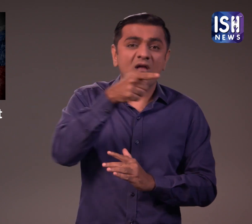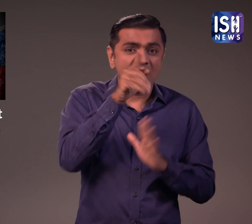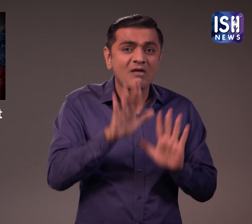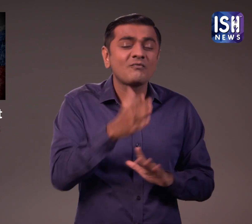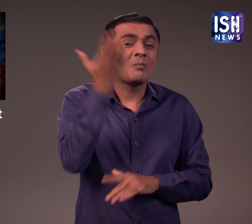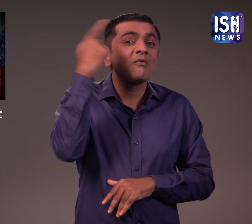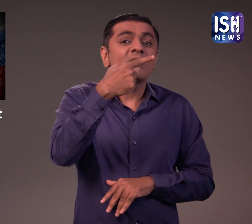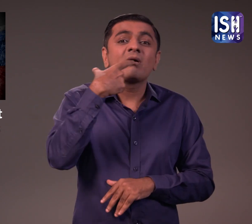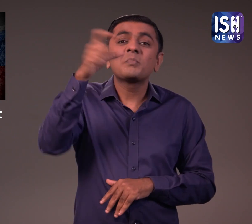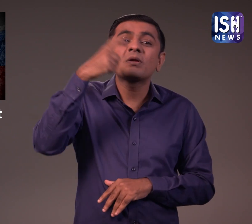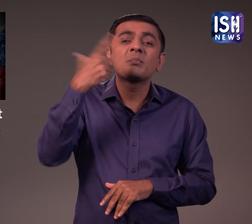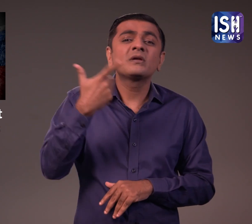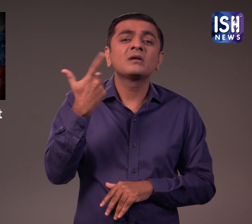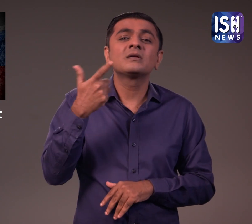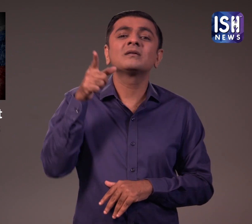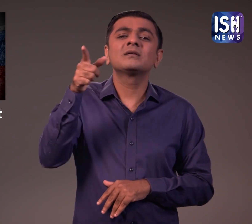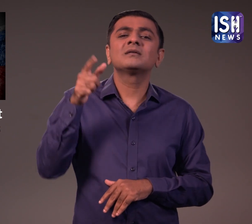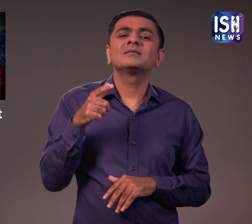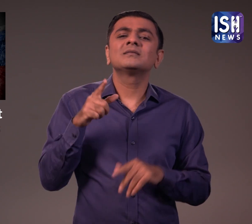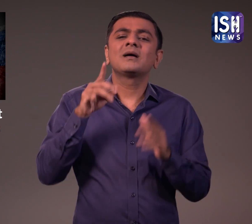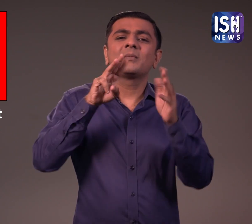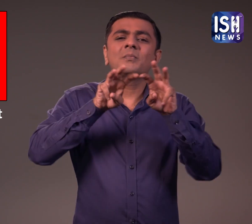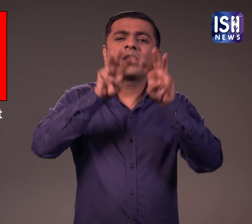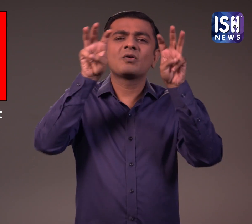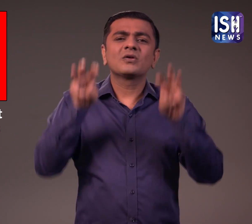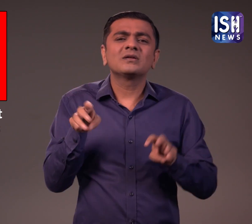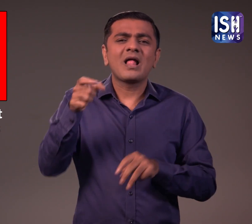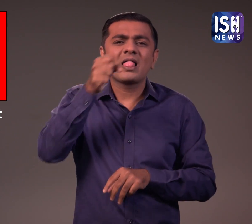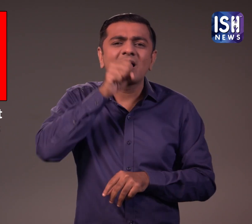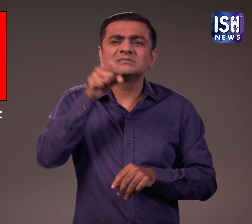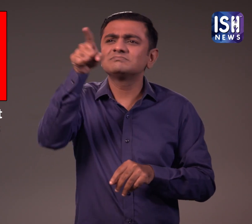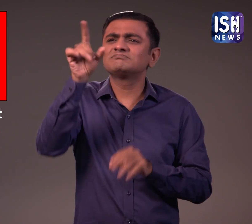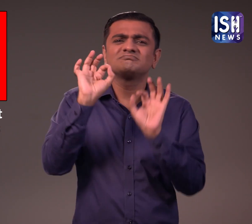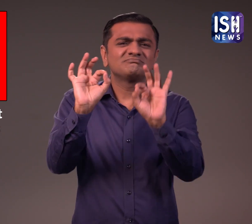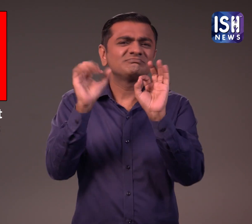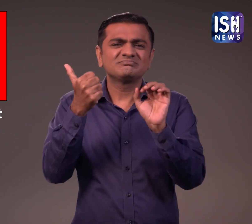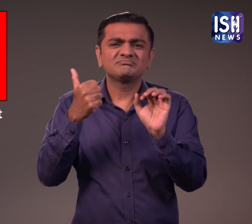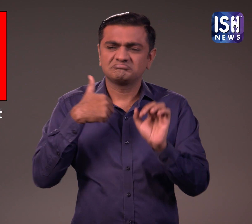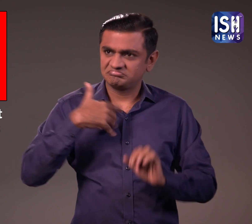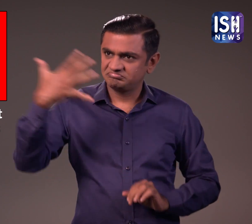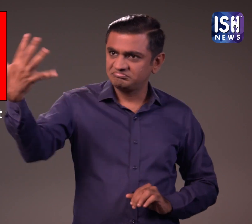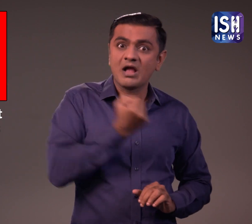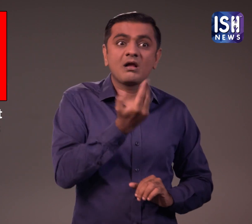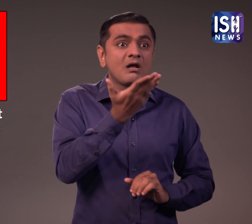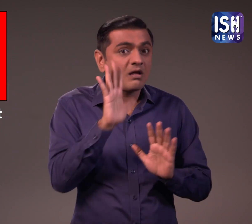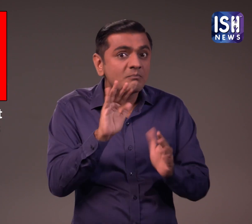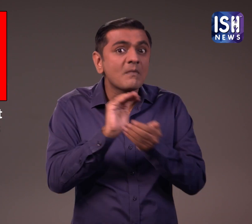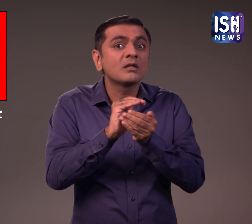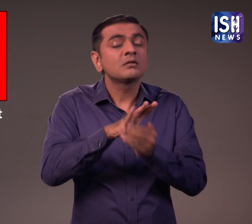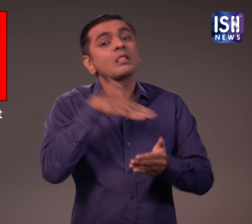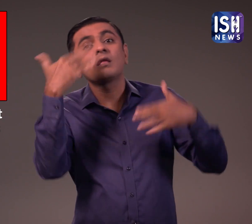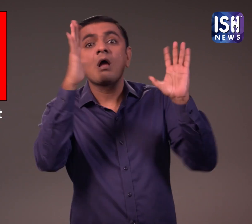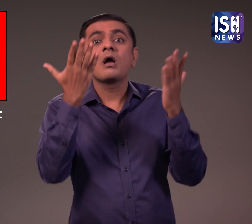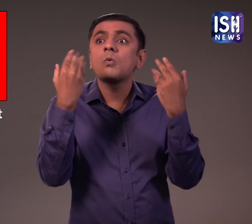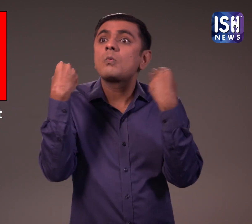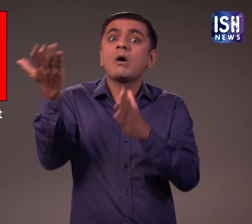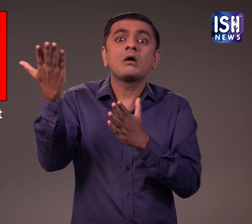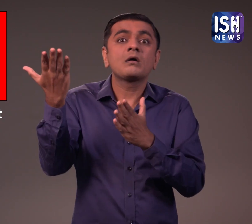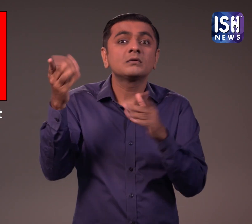जैसे कि उन्होंने कहा था कि मैकडॉनल्स को खरीदेंगे क्योंकि उनके आईस्क्रीम मेशिन काम नहीं करती है या कोको कोला खरीदने का